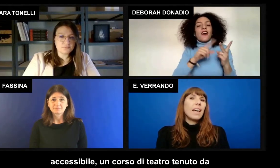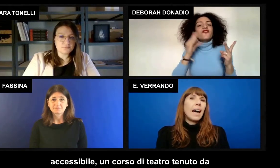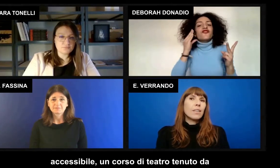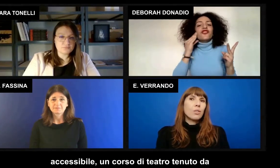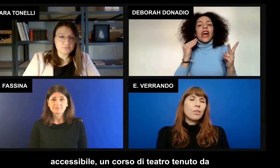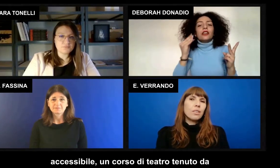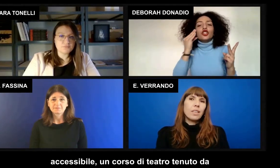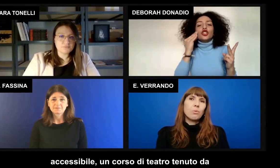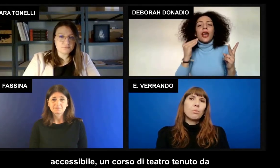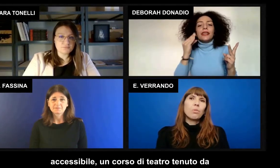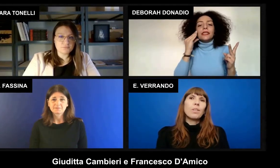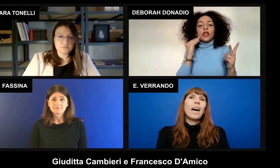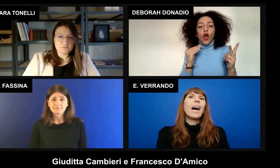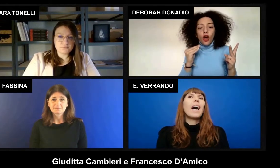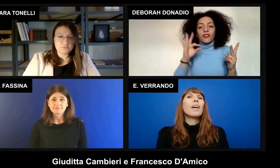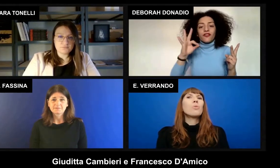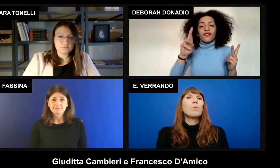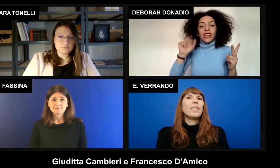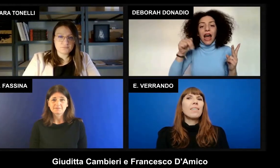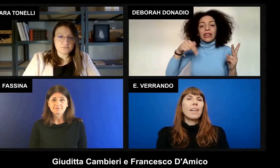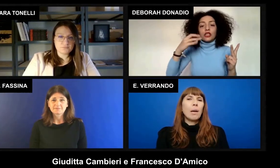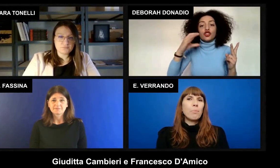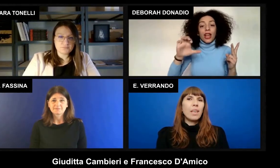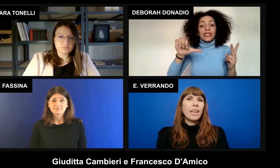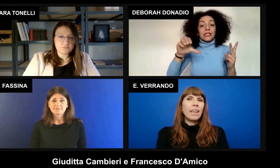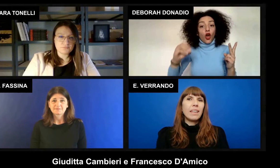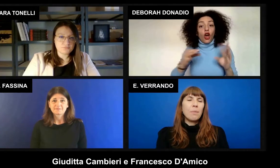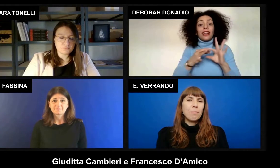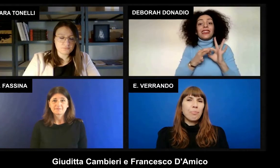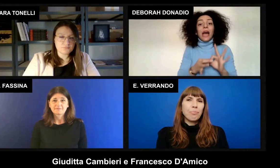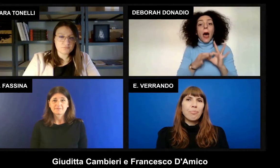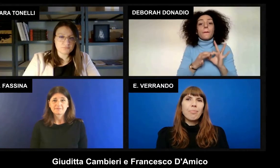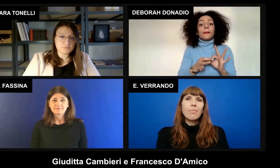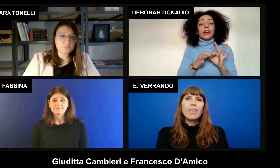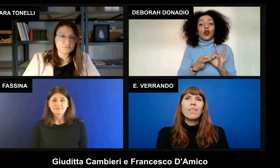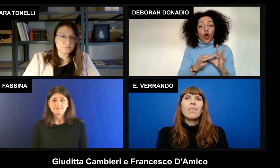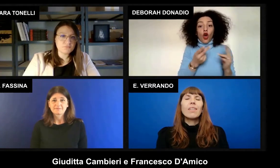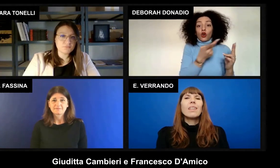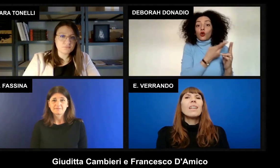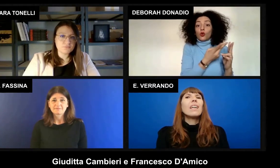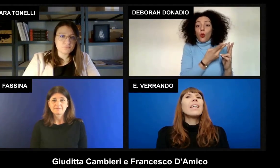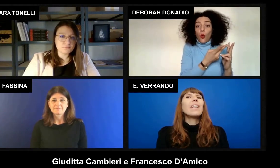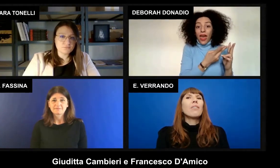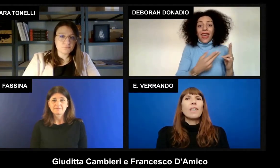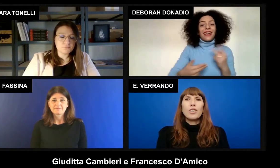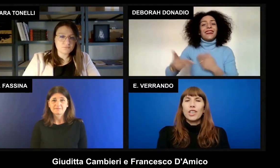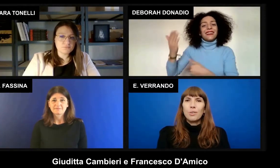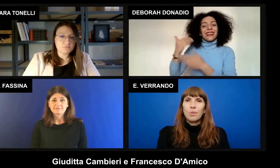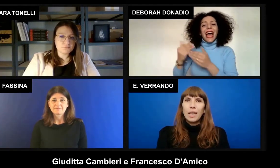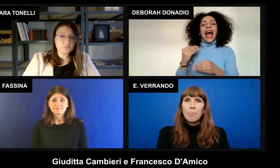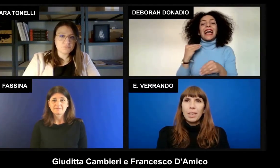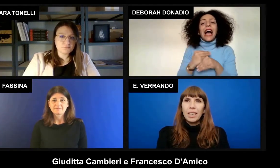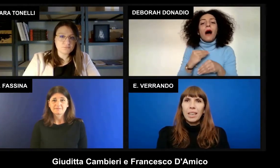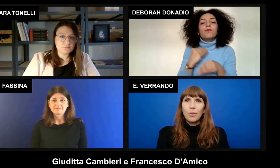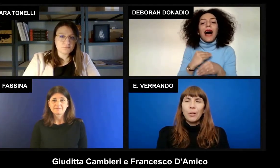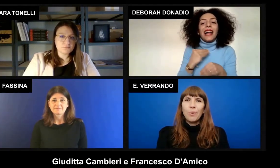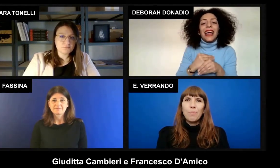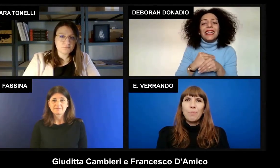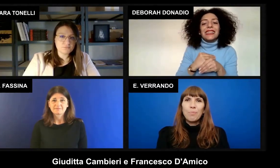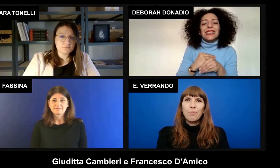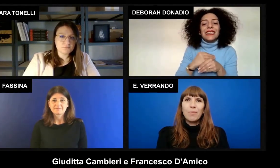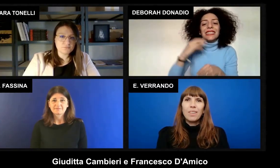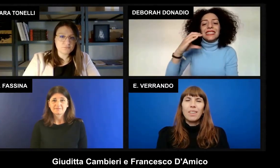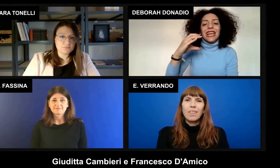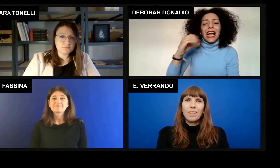di teatro tenuto da Giuditta Cambieri e Francesco D'Amico.